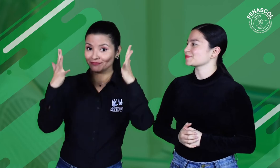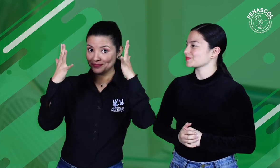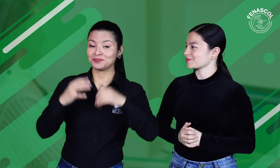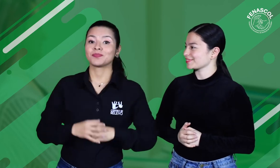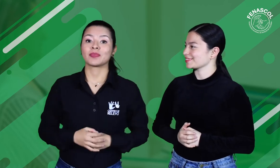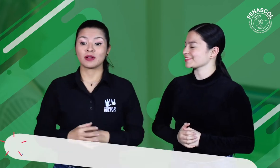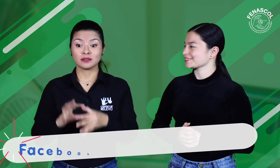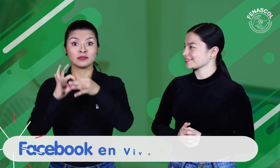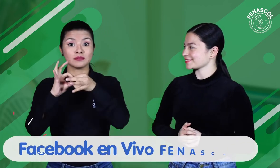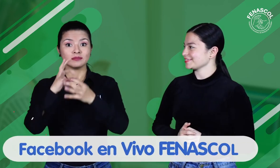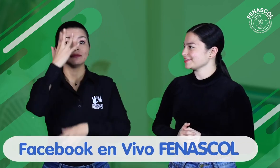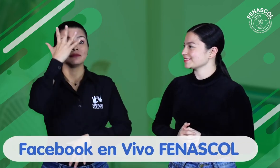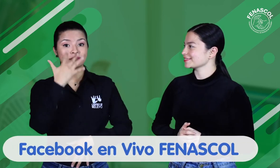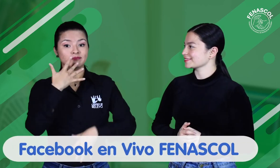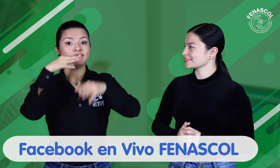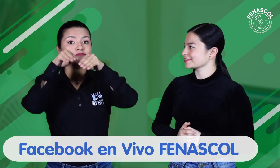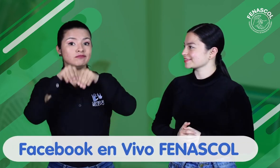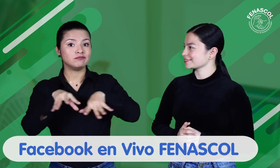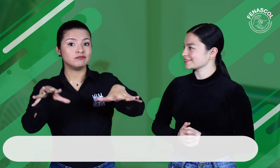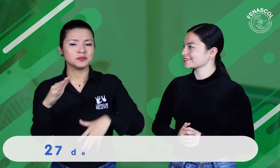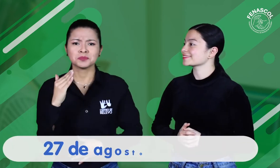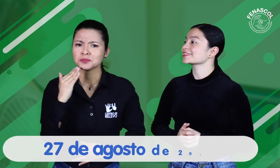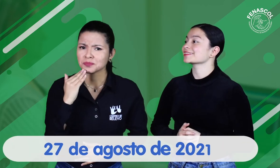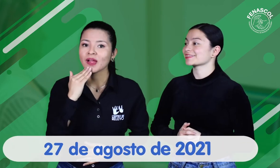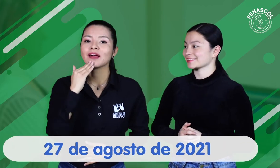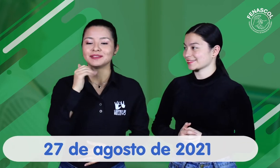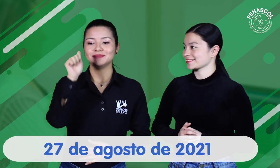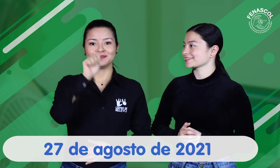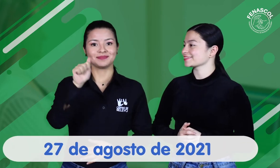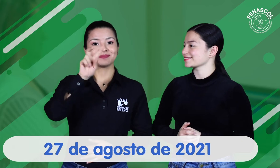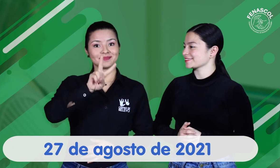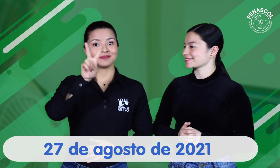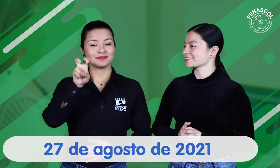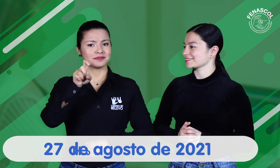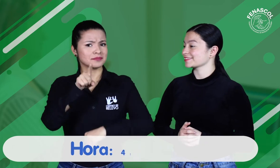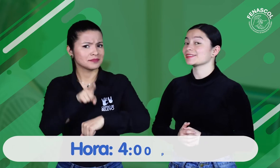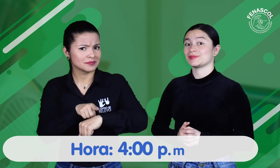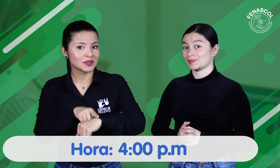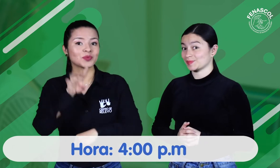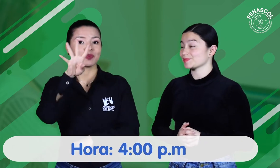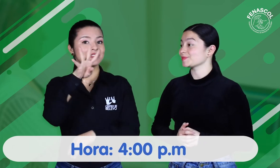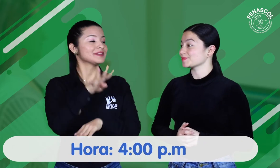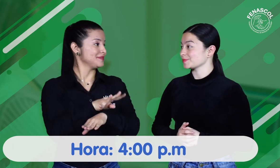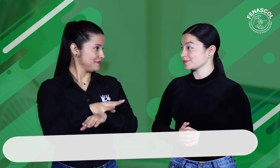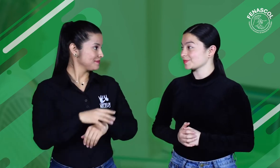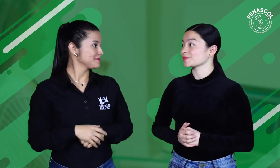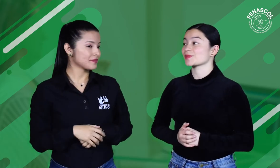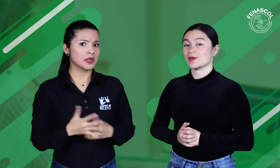y es por esto que en Fenas Call realizaremos una transmisión en Facebook el día 27 de agosto a las 4 de la tarde. Pero, ¿qué temas